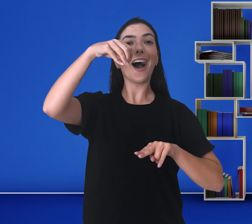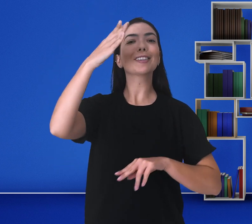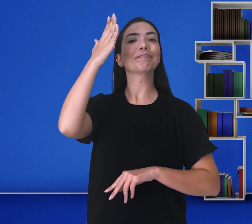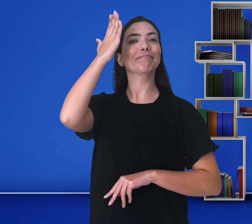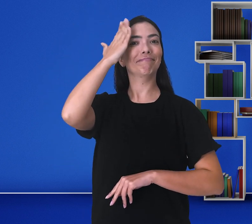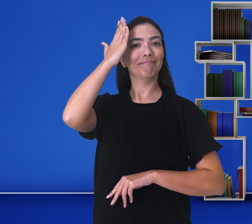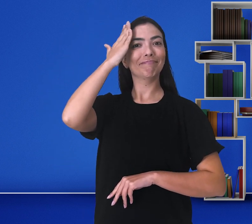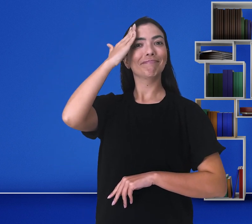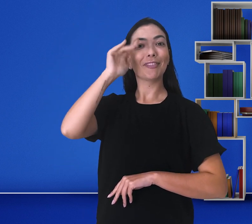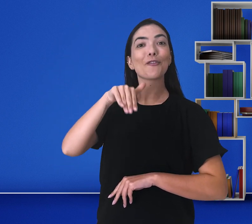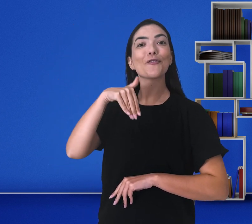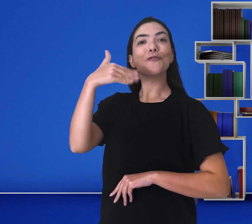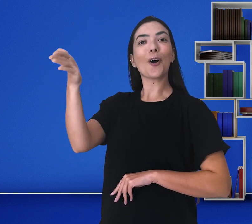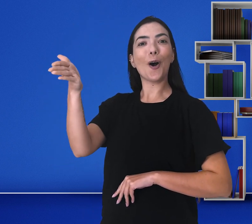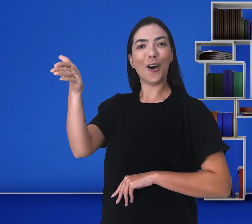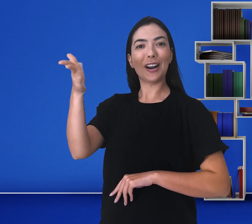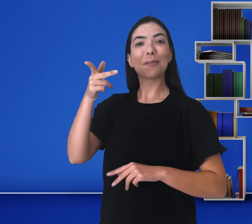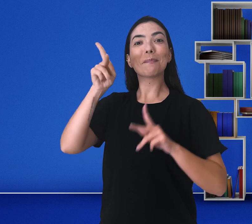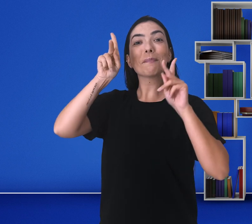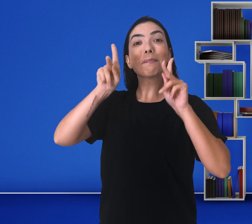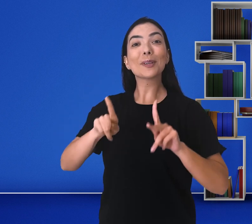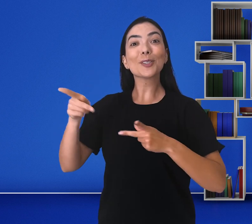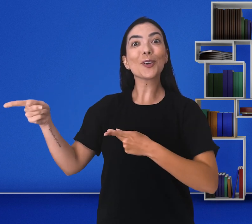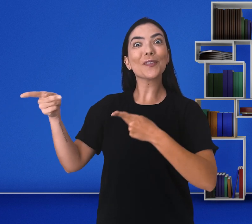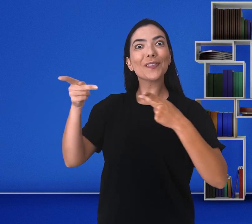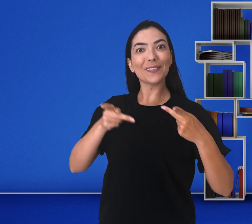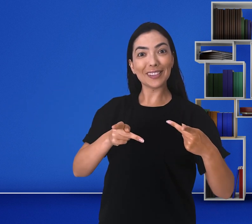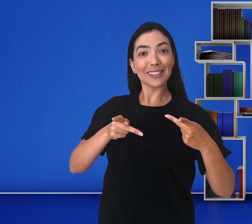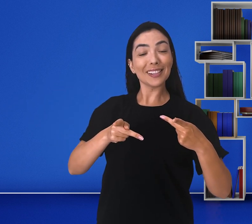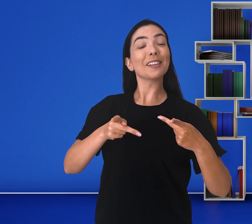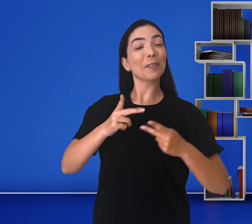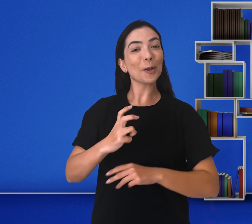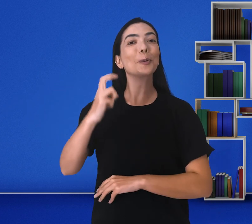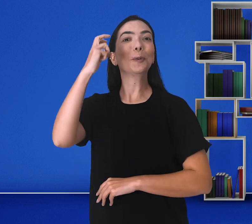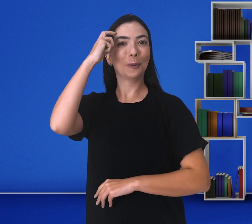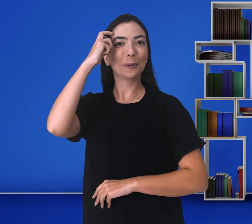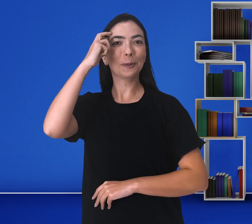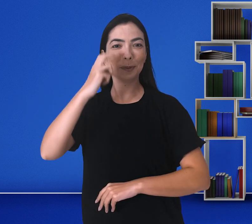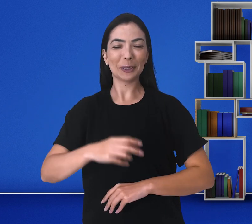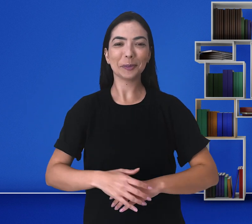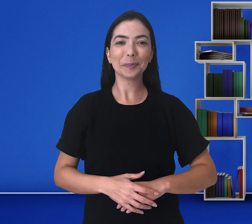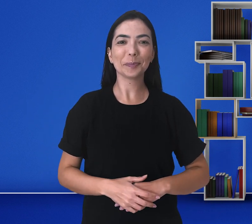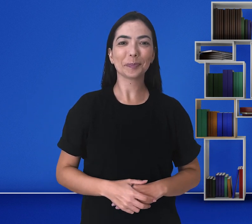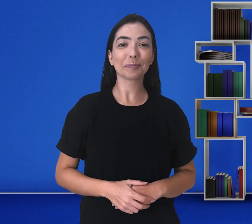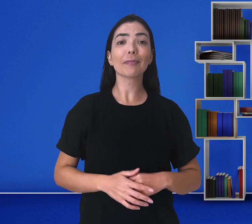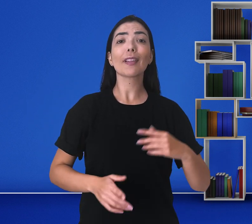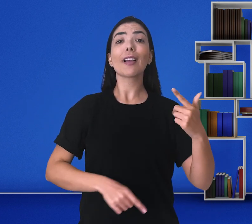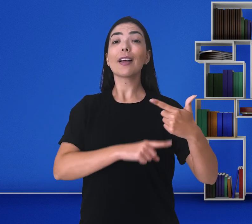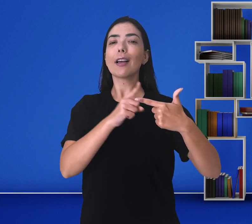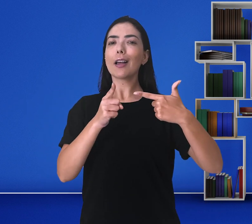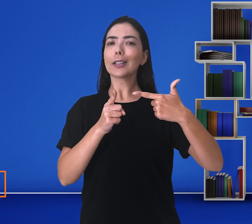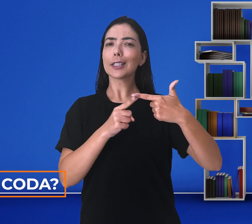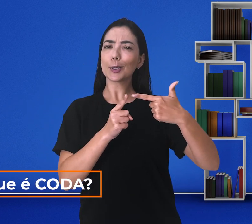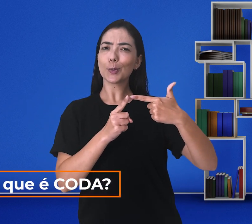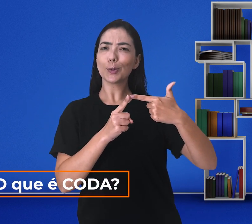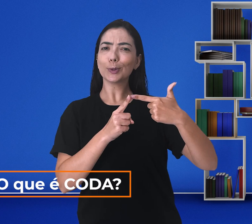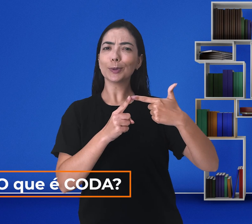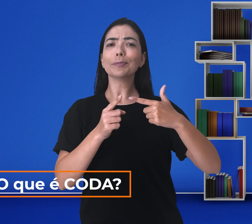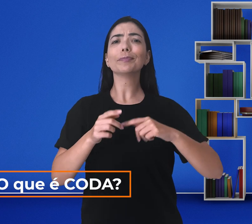O surdo, então, vai entender que a visita chegou e vai até lá. Isso faz parte da cultura surda. A segunda curiosidade